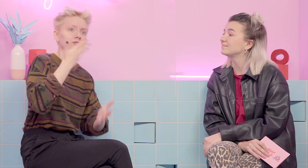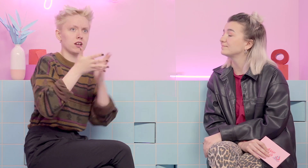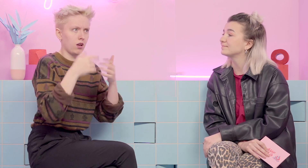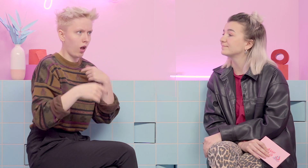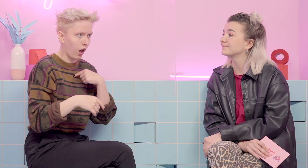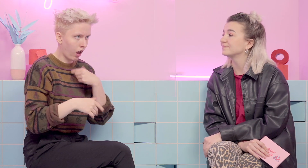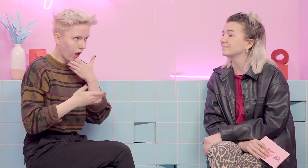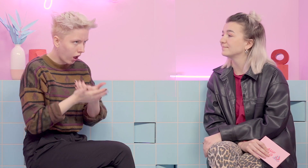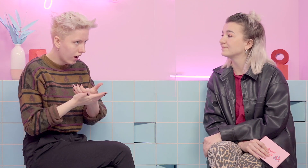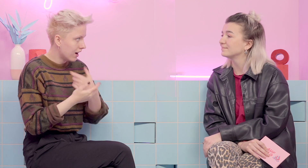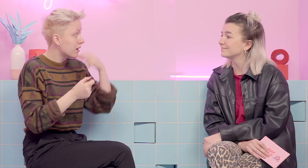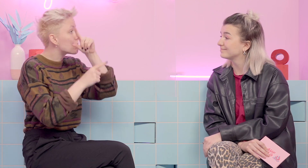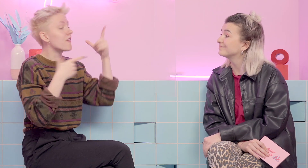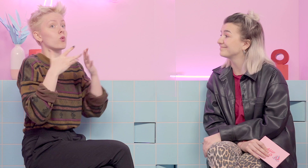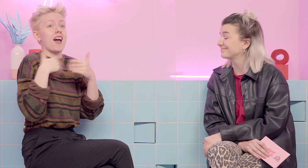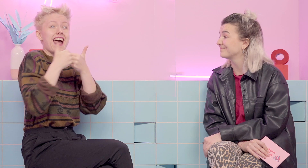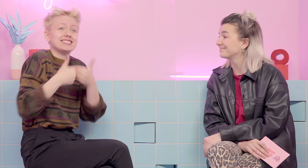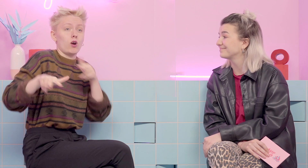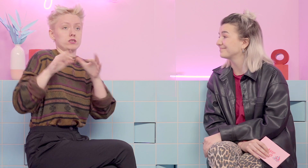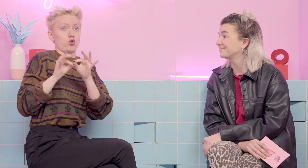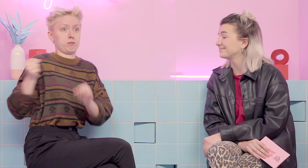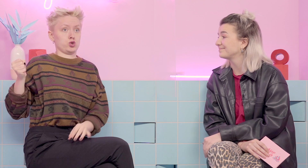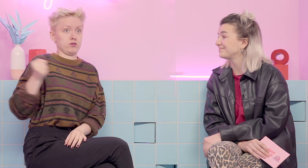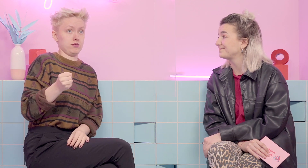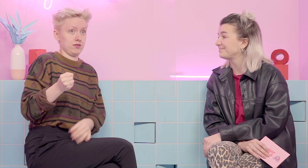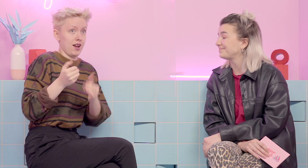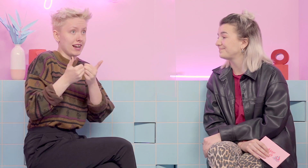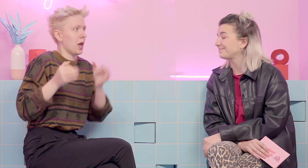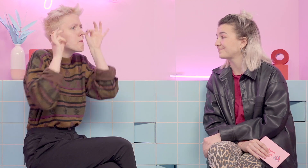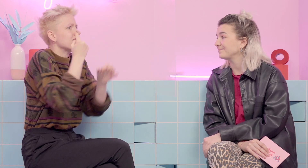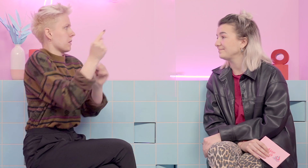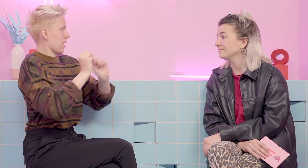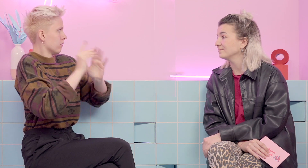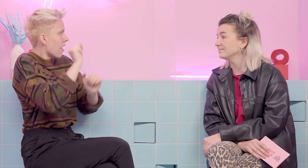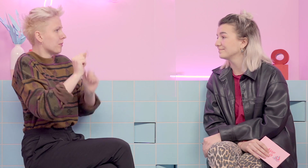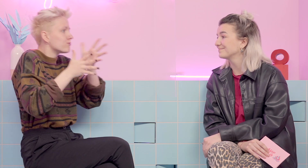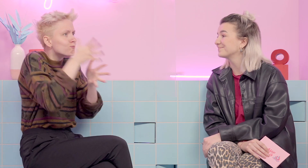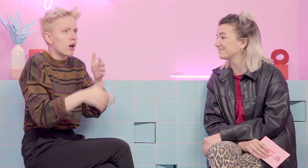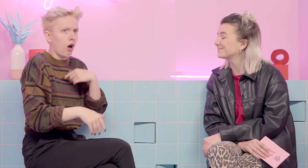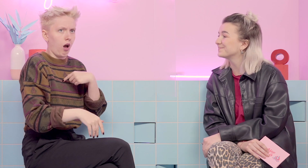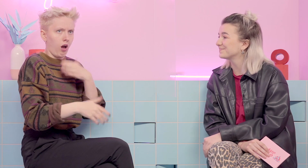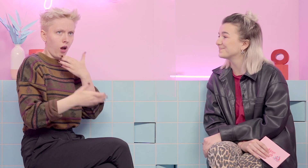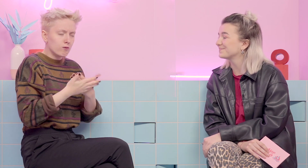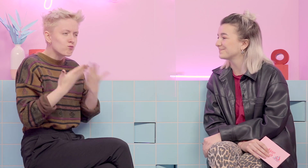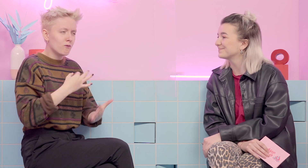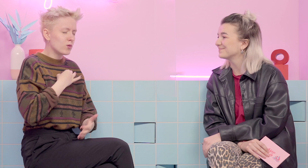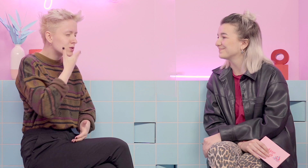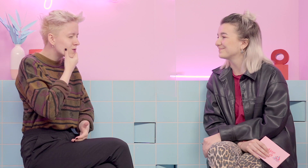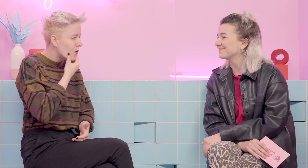gebärden konnte. Und ich war wirklich sprachlos darüber. Also ich hatte extra natürlich DolmetscherInnen organisiert und mitgebracht zum ersten Tag. Und dann konnte die Person auf einmal gebärden. Das war super